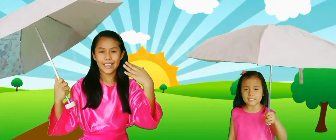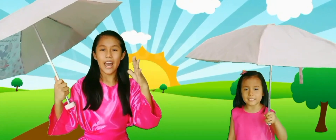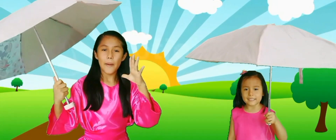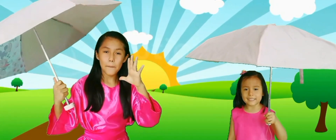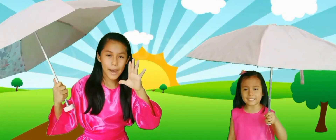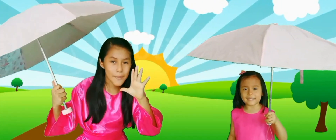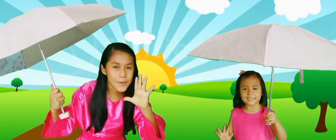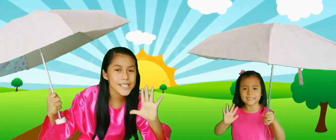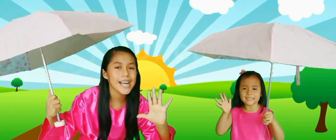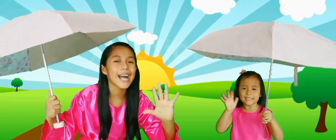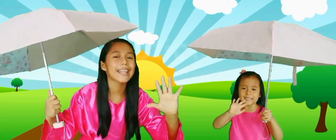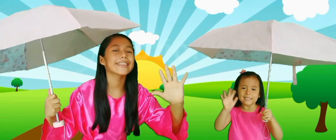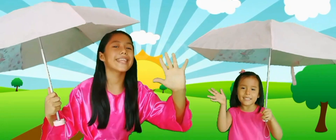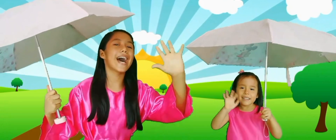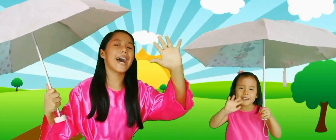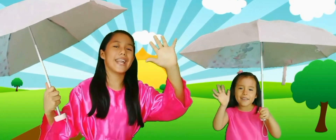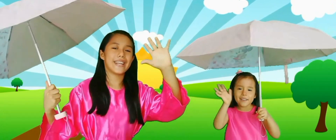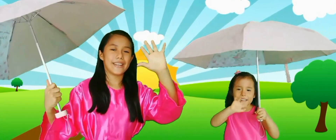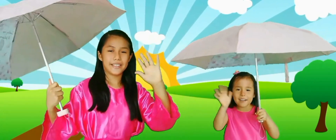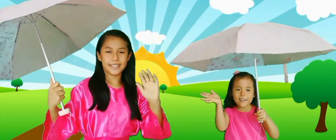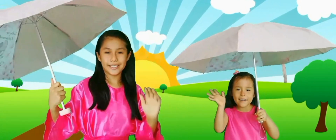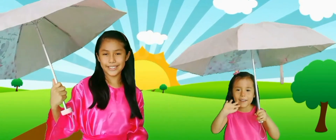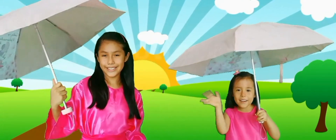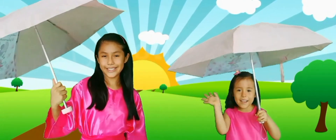¡Vamos a gastar!